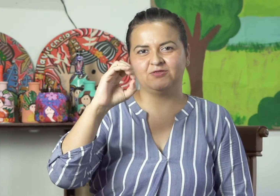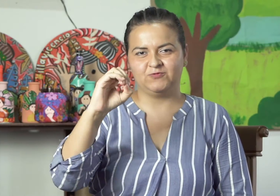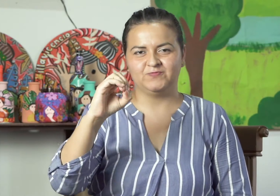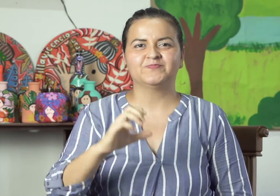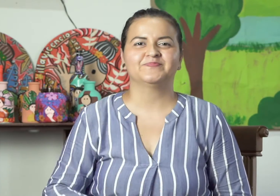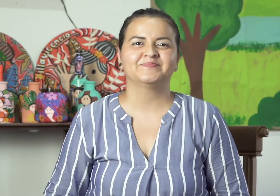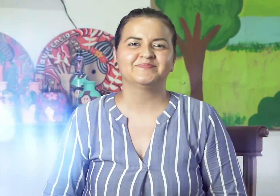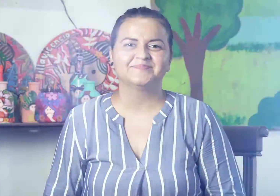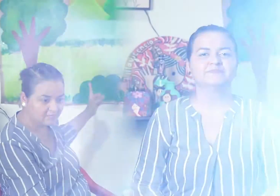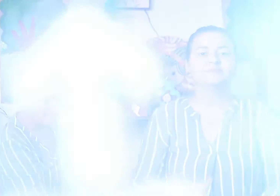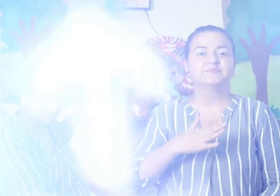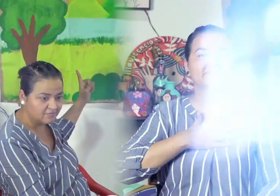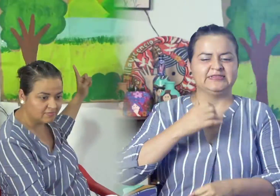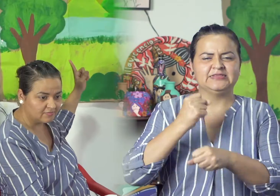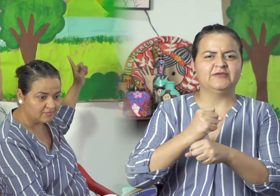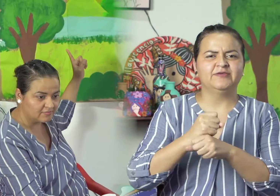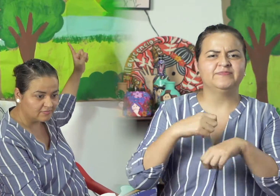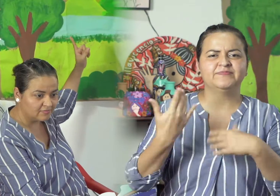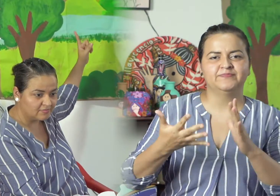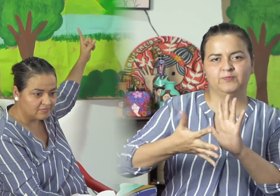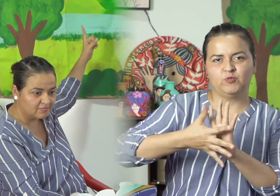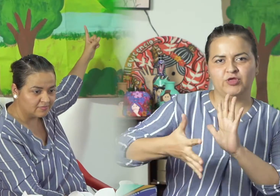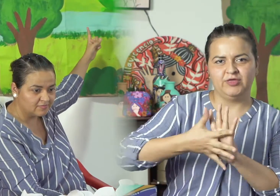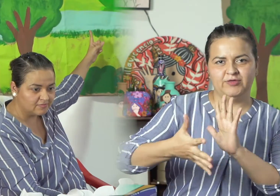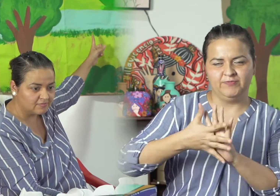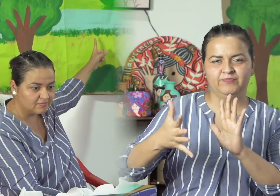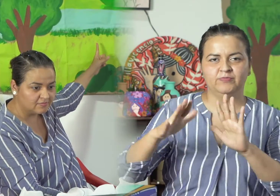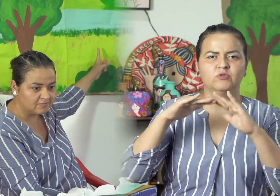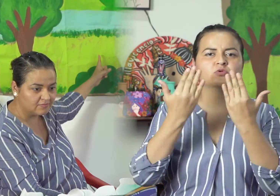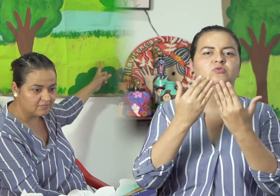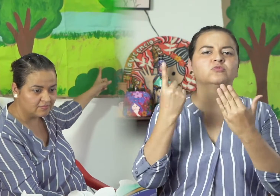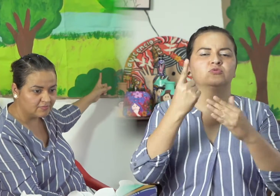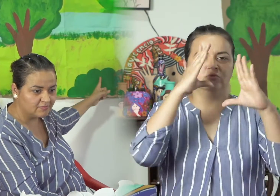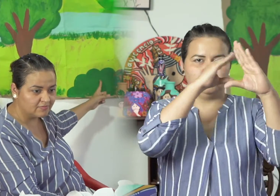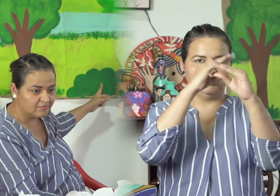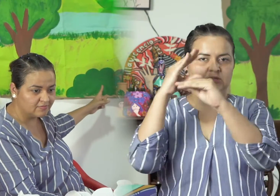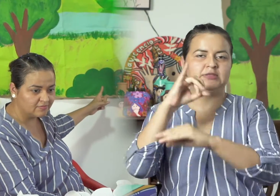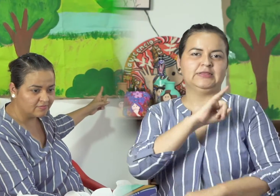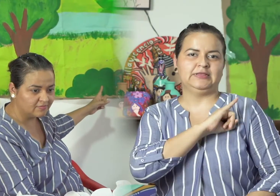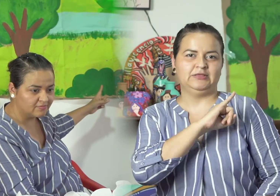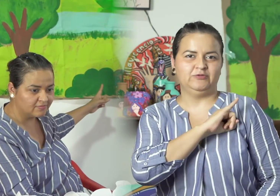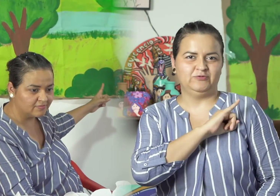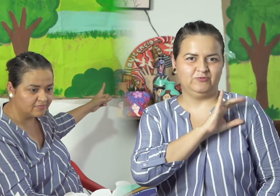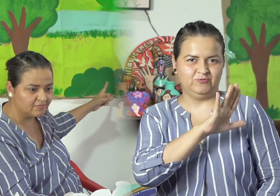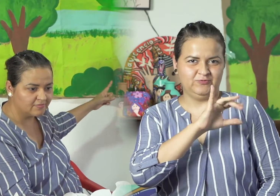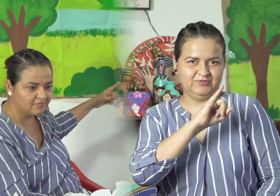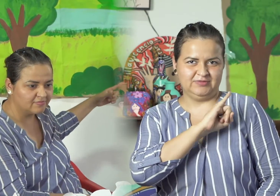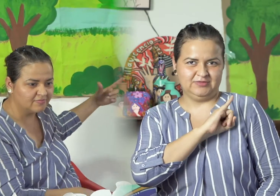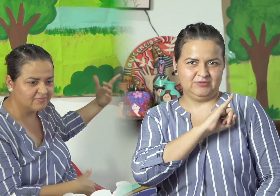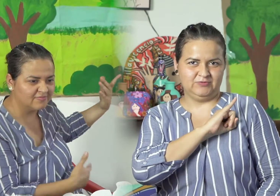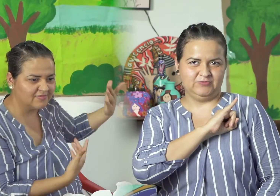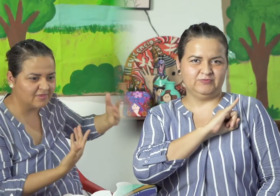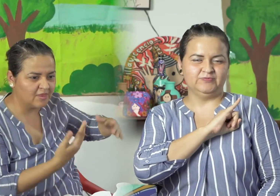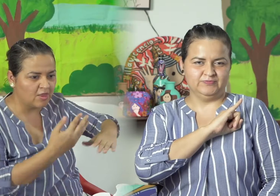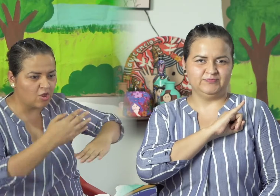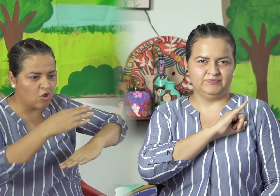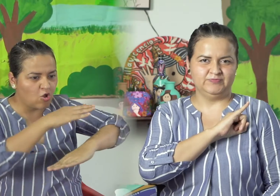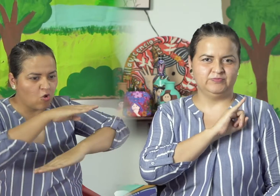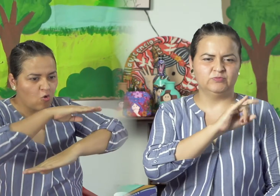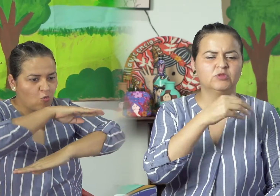Guío. Trabajo en la noche como modelo lingüístico en el colegio Guillermo Niño.